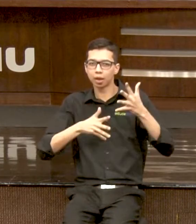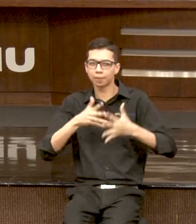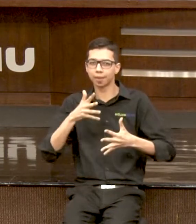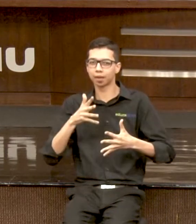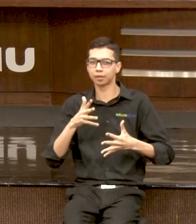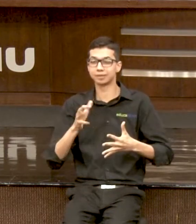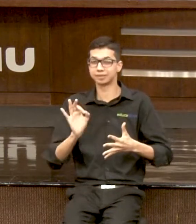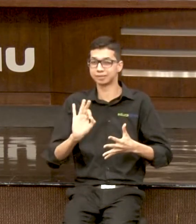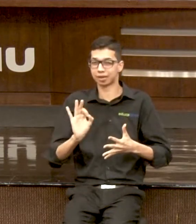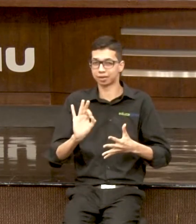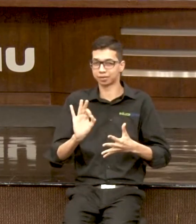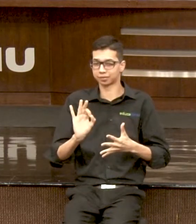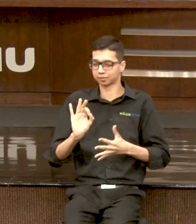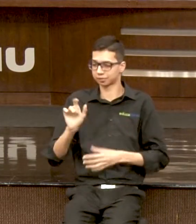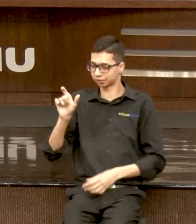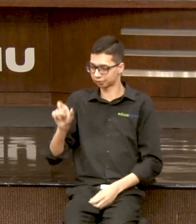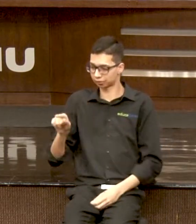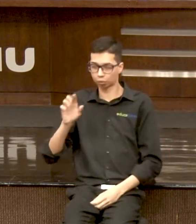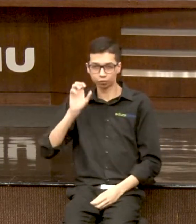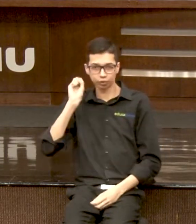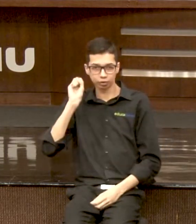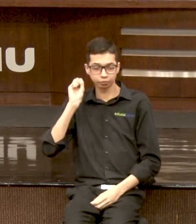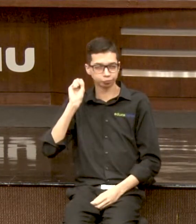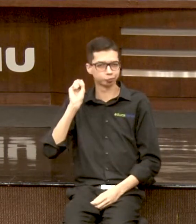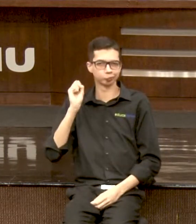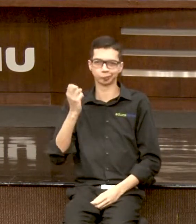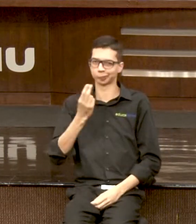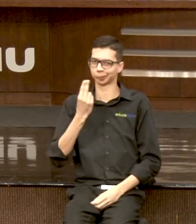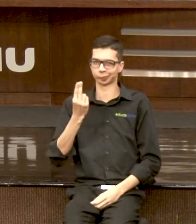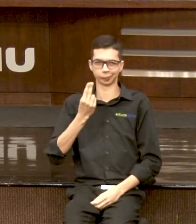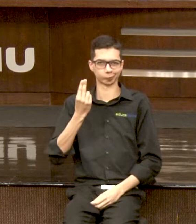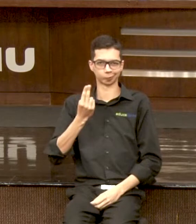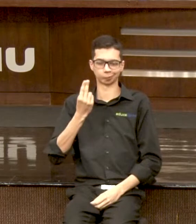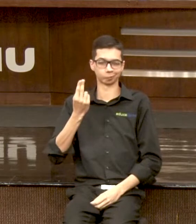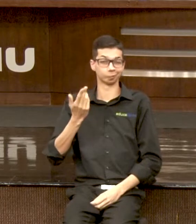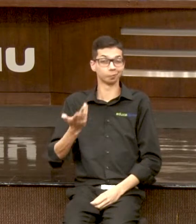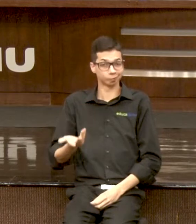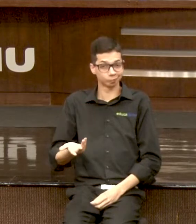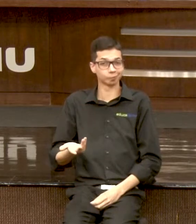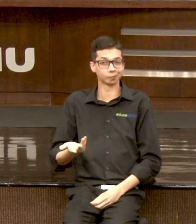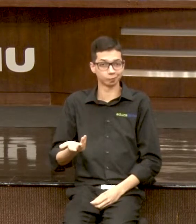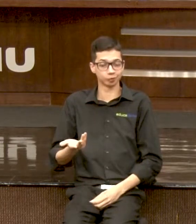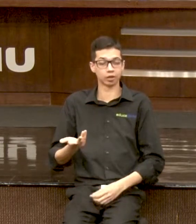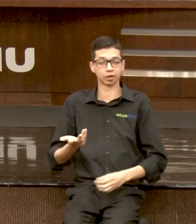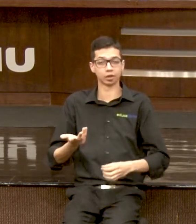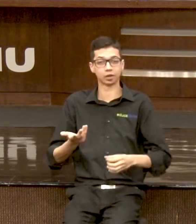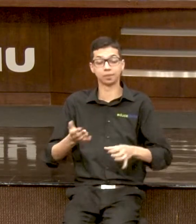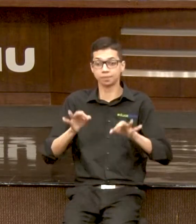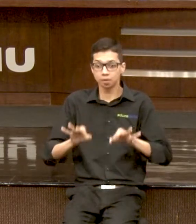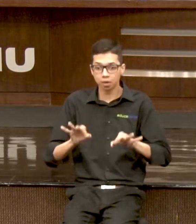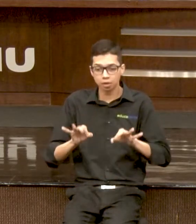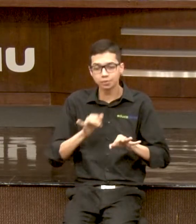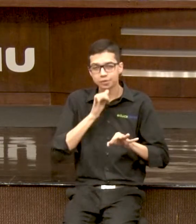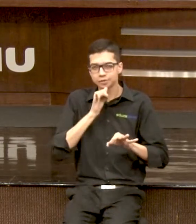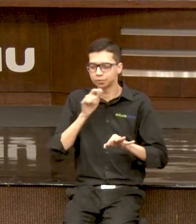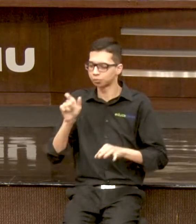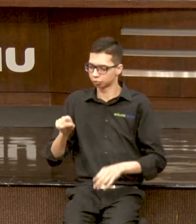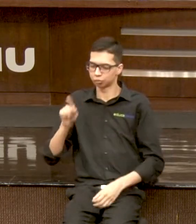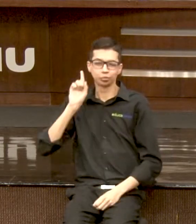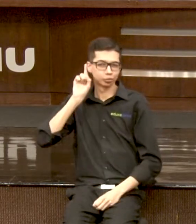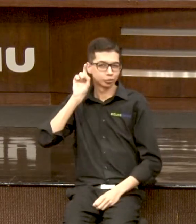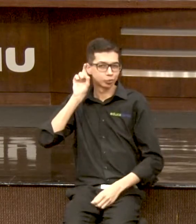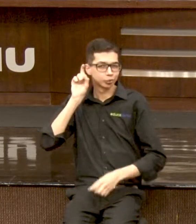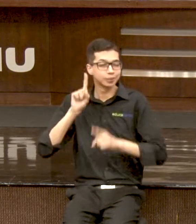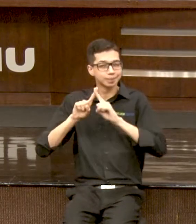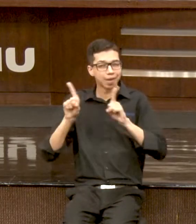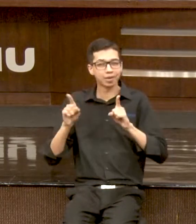minha audição. Não. Ele amplifica todos os sons. Então, mesmo com o aparelho auditivo, ele vai ter dificuldade